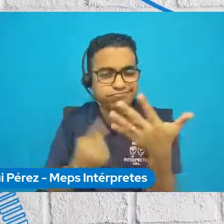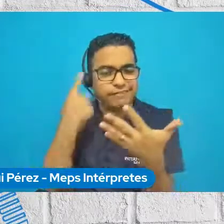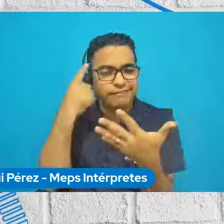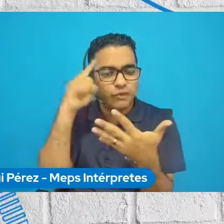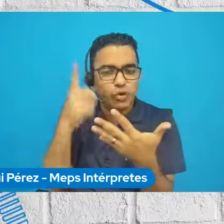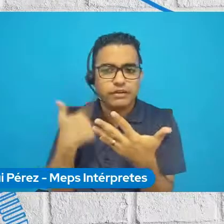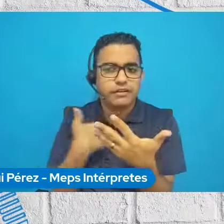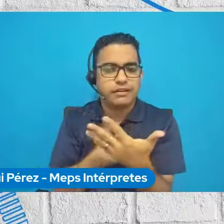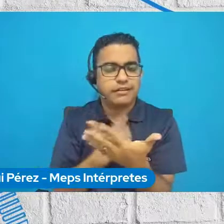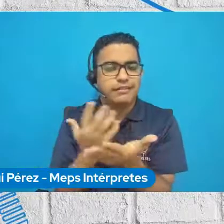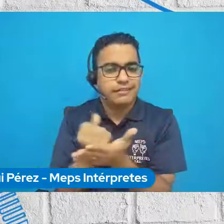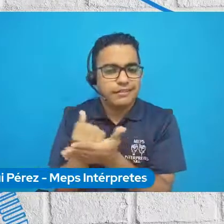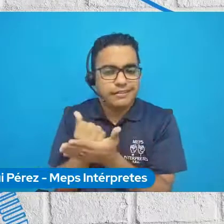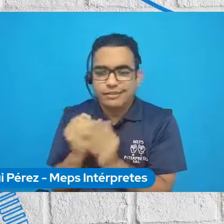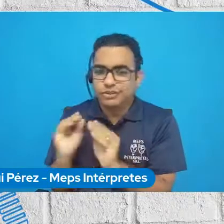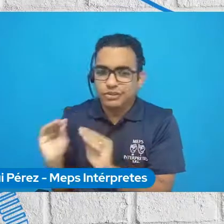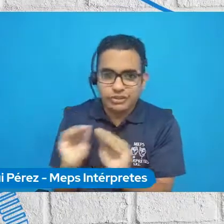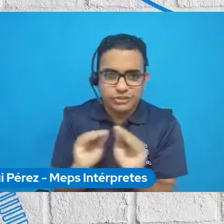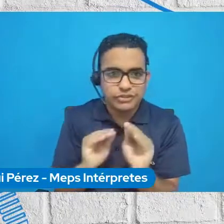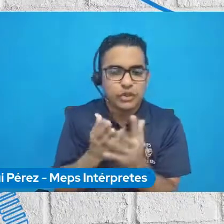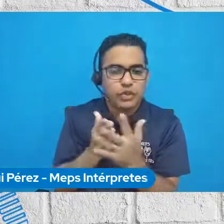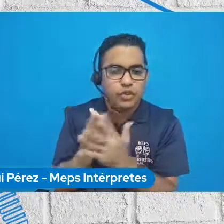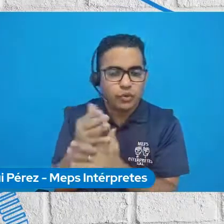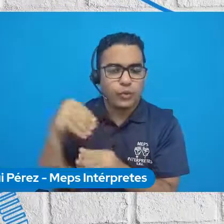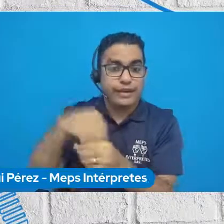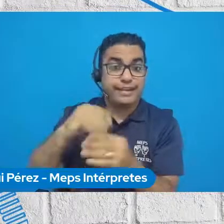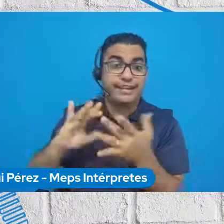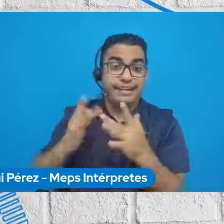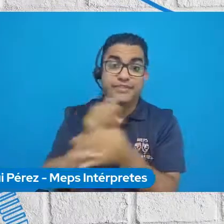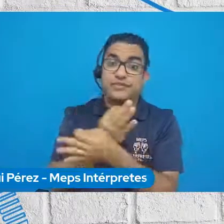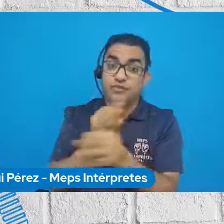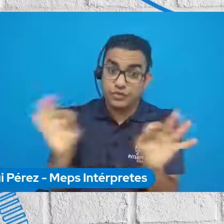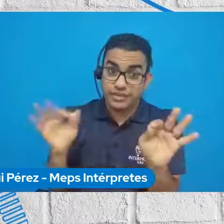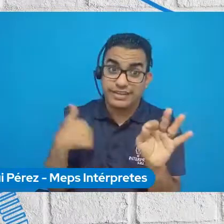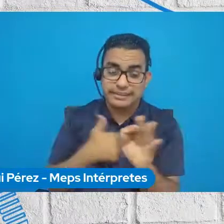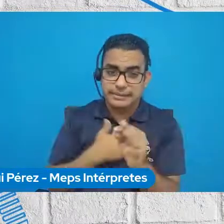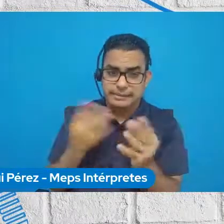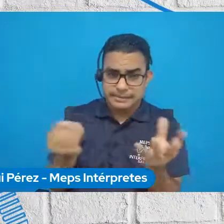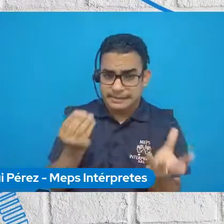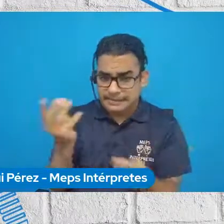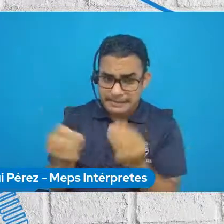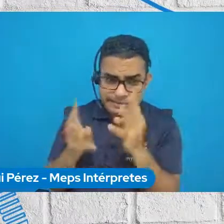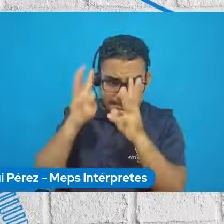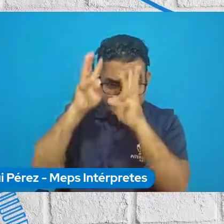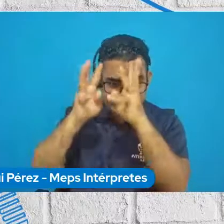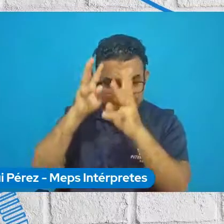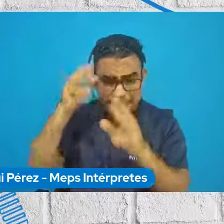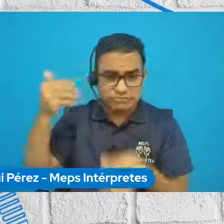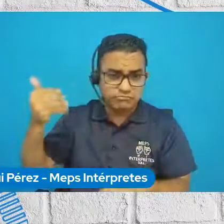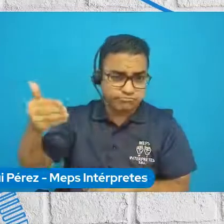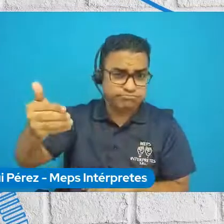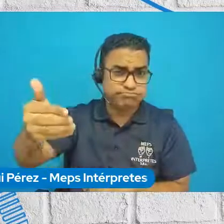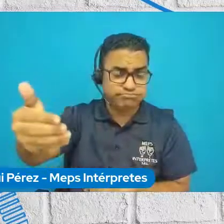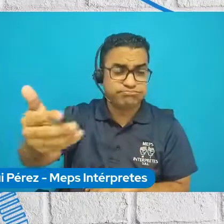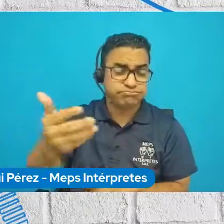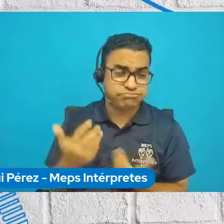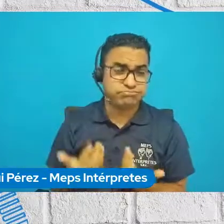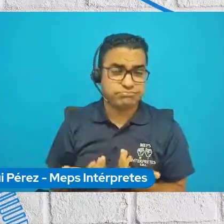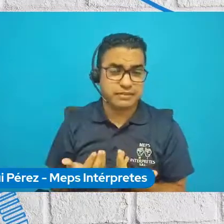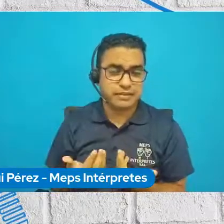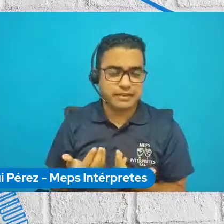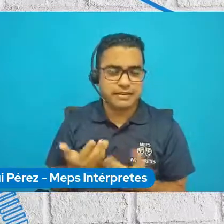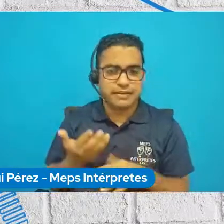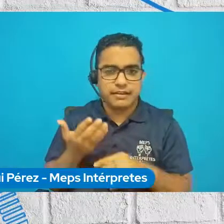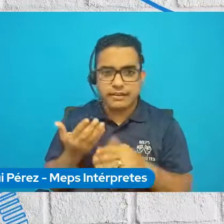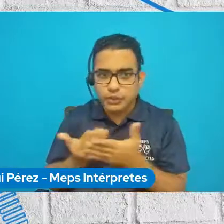de todas las secciones que realizábamos, ¿no? Y que sean gratuitas en línea que estábamos diseñando constantemente y siempre se encuentran oportunidades de mejora entonces